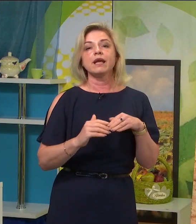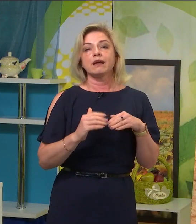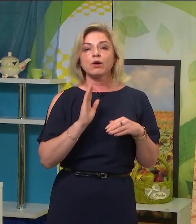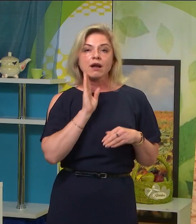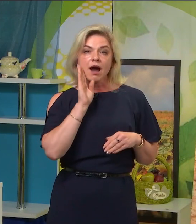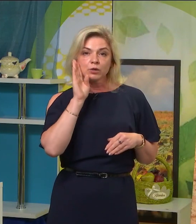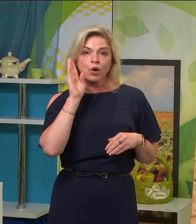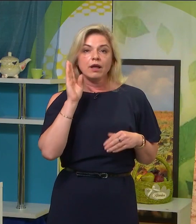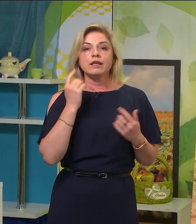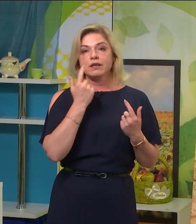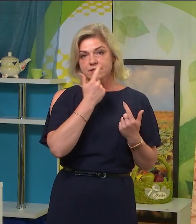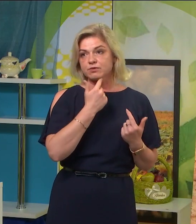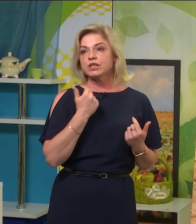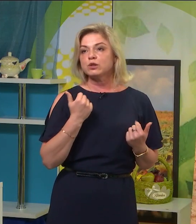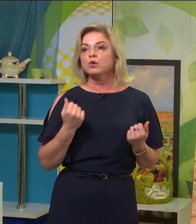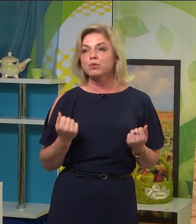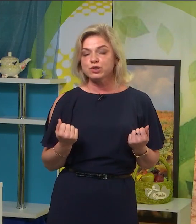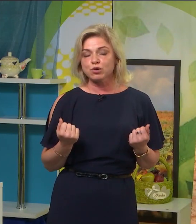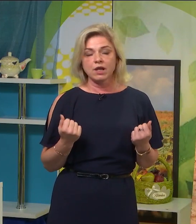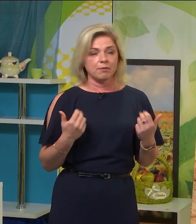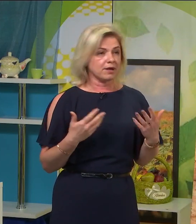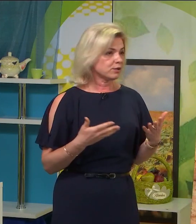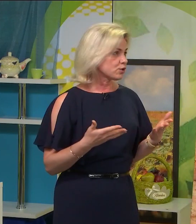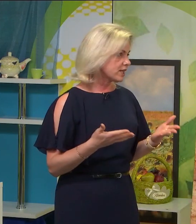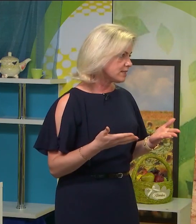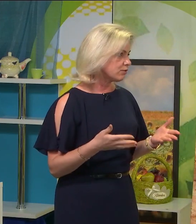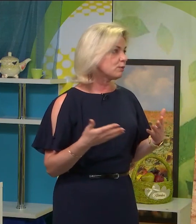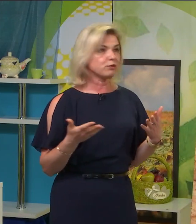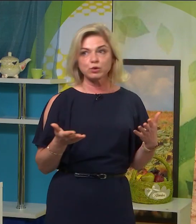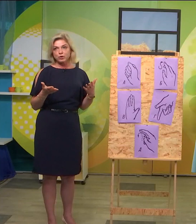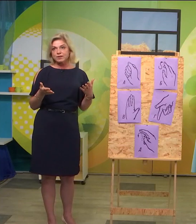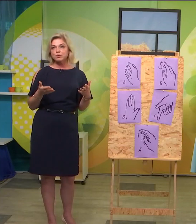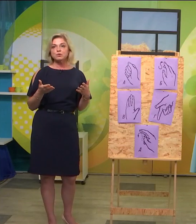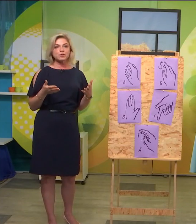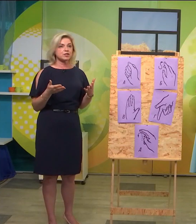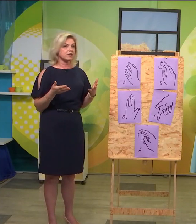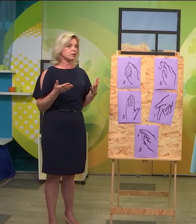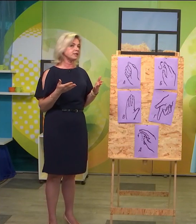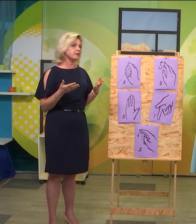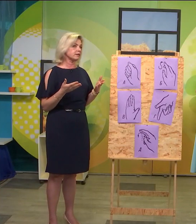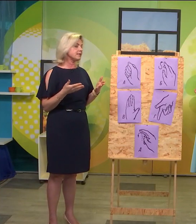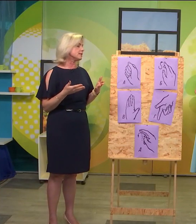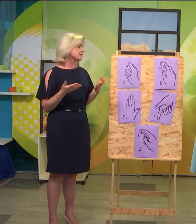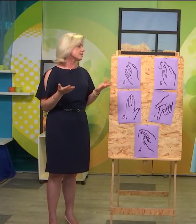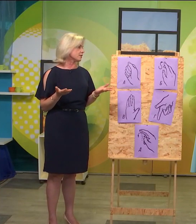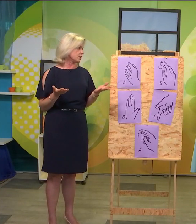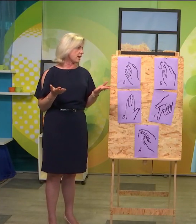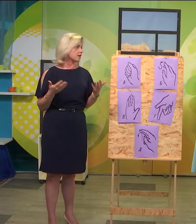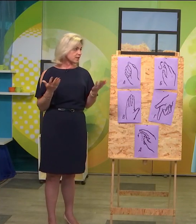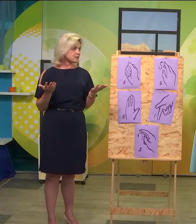ранок», і завжди тому, що багато жестів, вони повторюються, можуть позначати різні значення, а жест